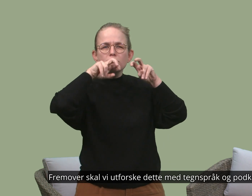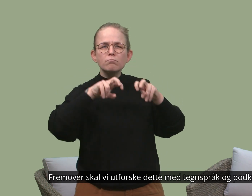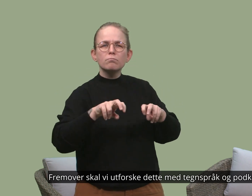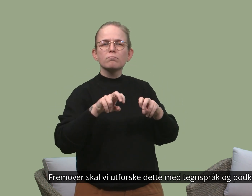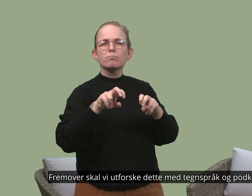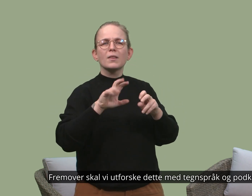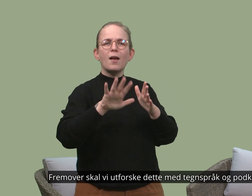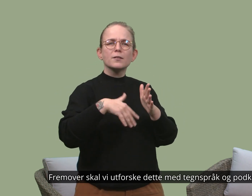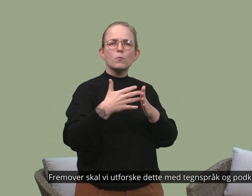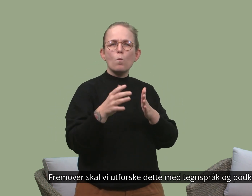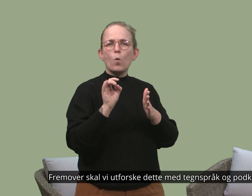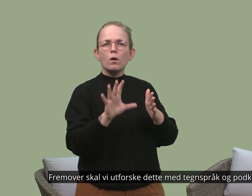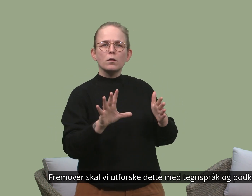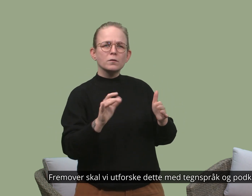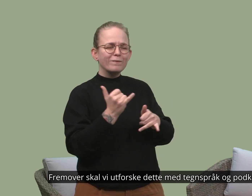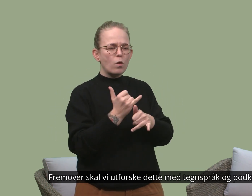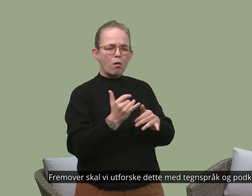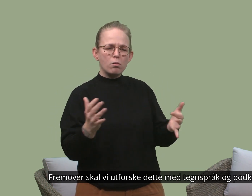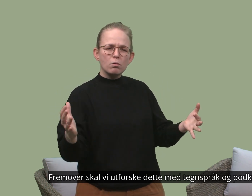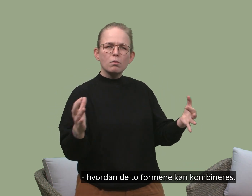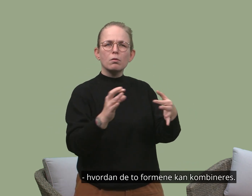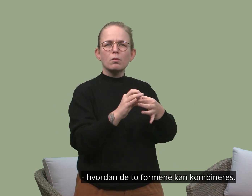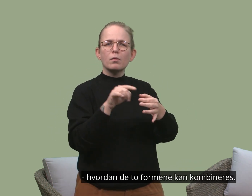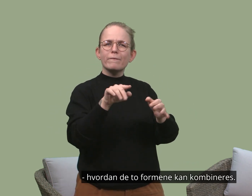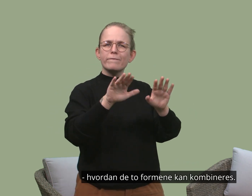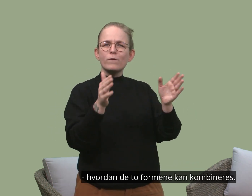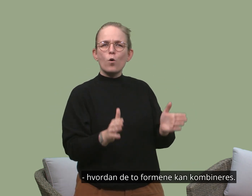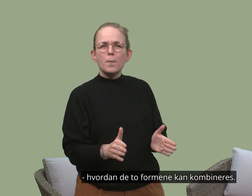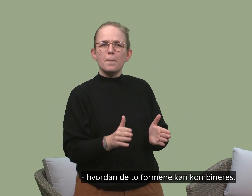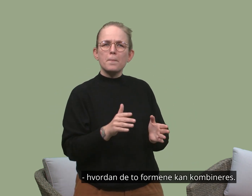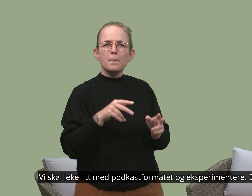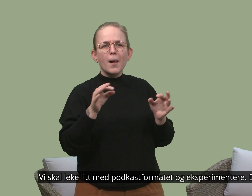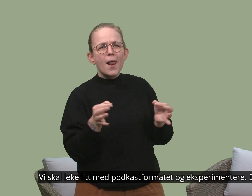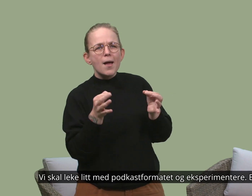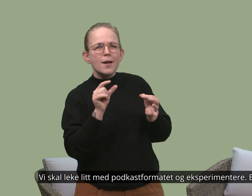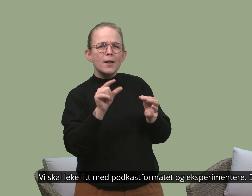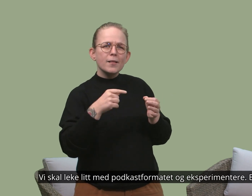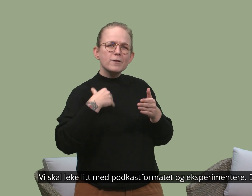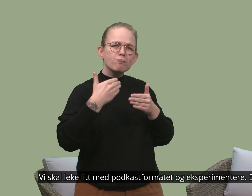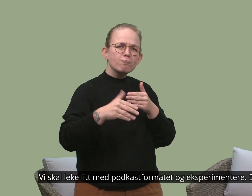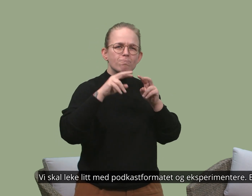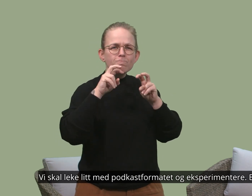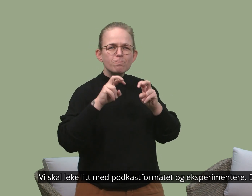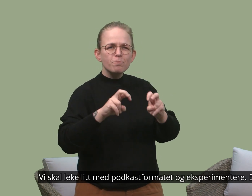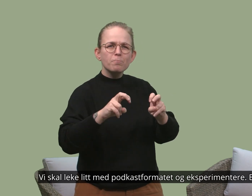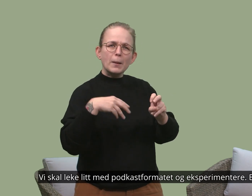Fremover skal vi utforske dette med tegnspråk og podcast, og hvordan de to formene kan kombineres. Vi skal leke litt med